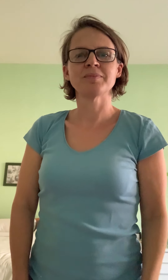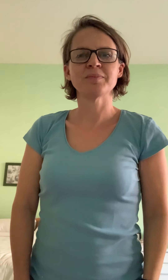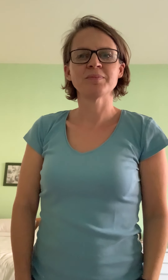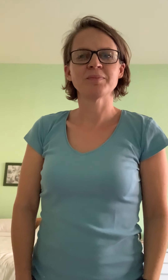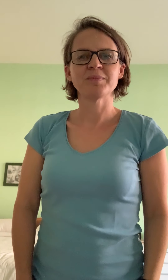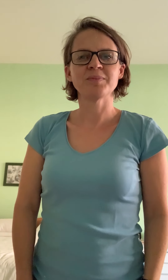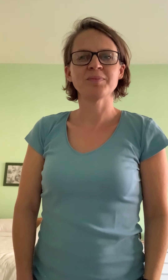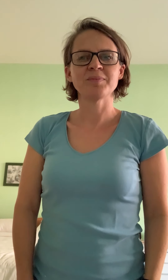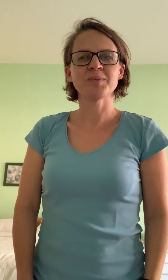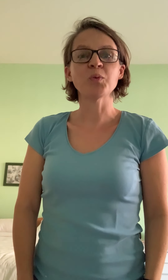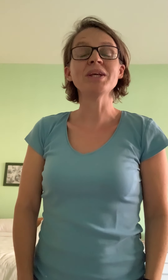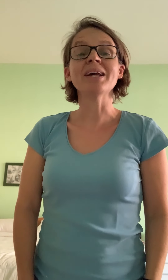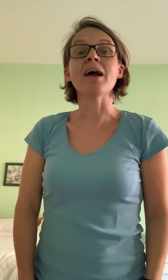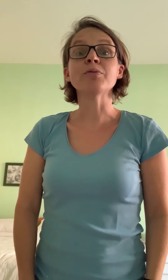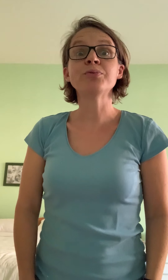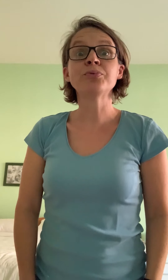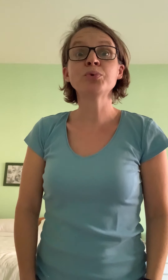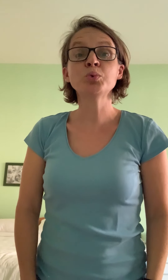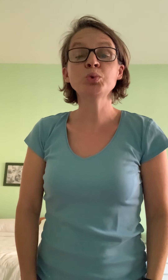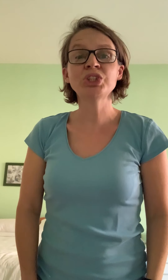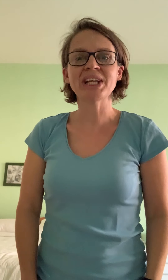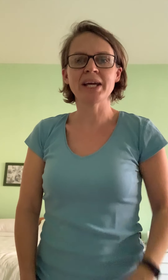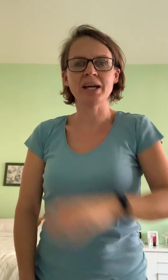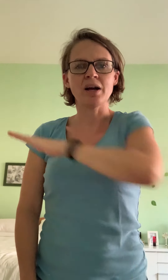Oui, la fougère.